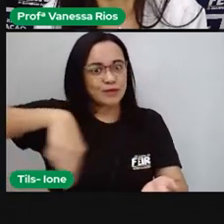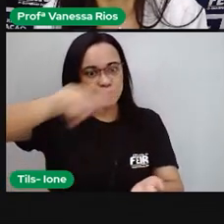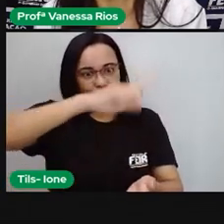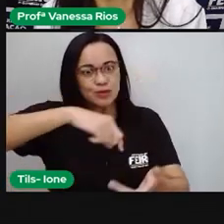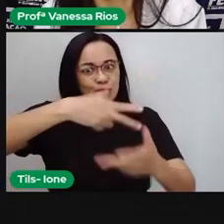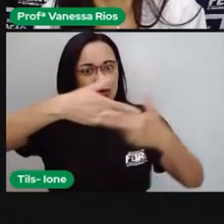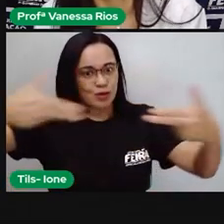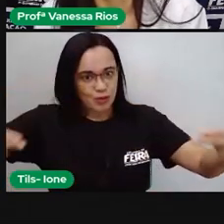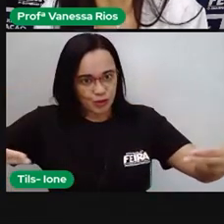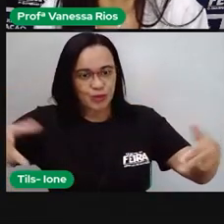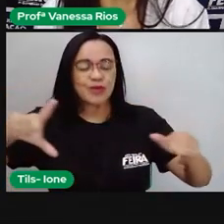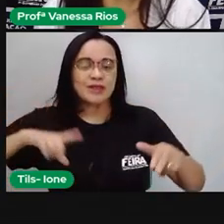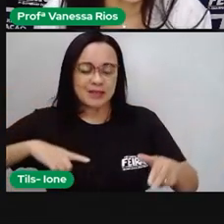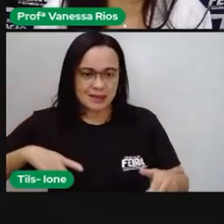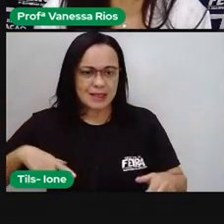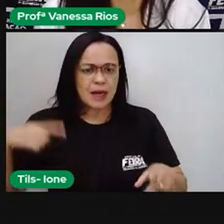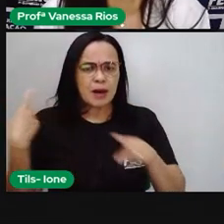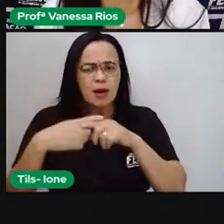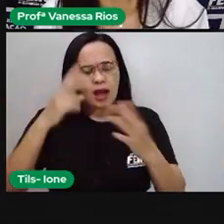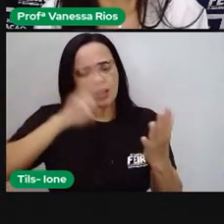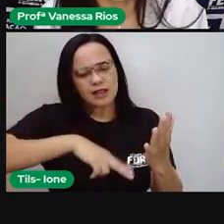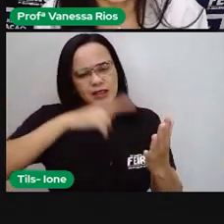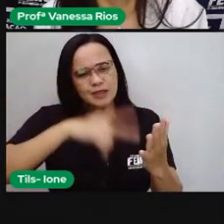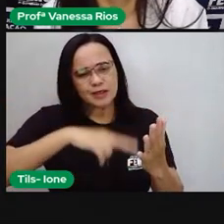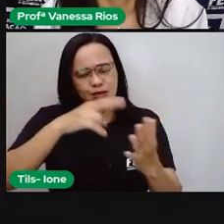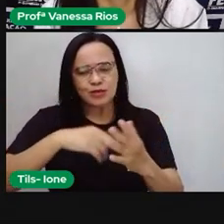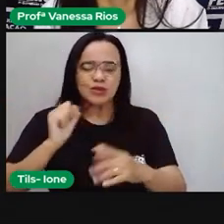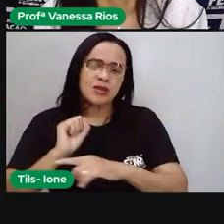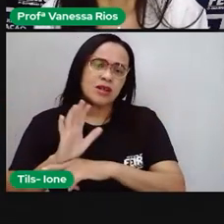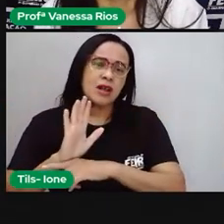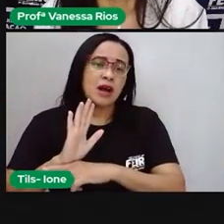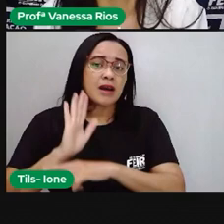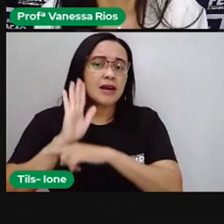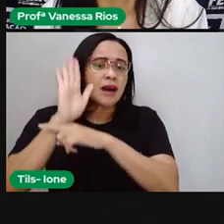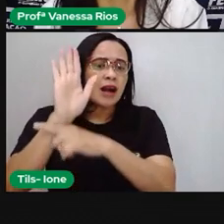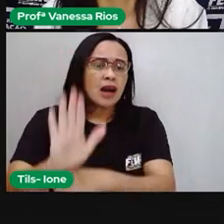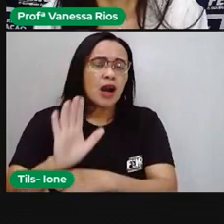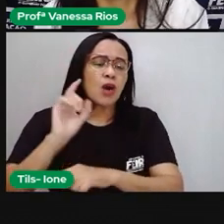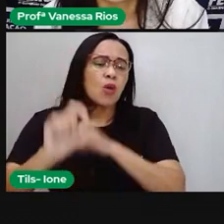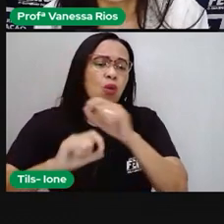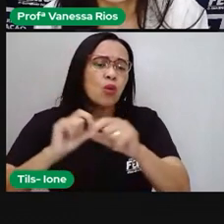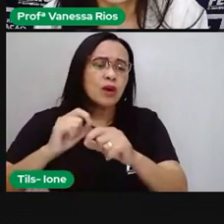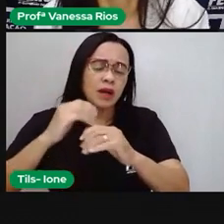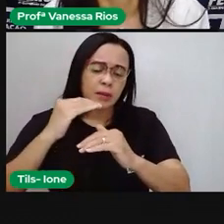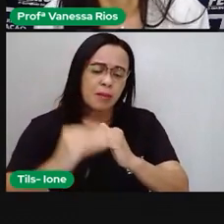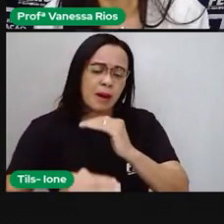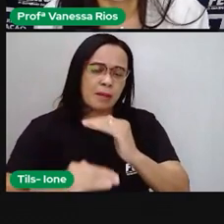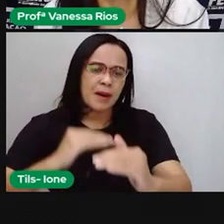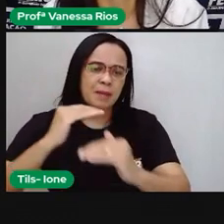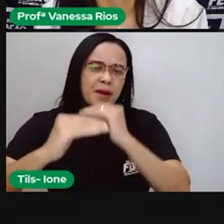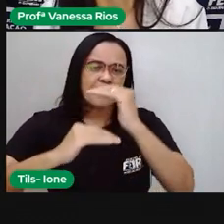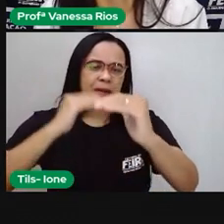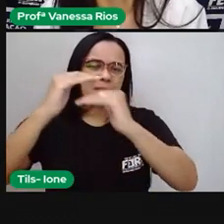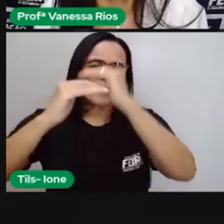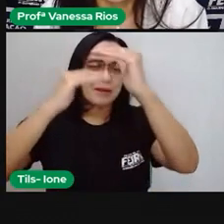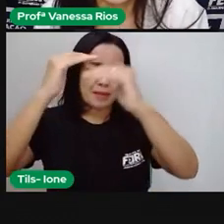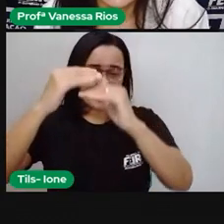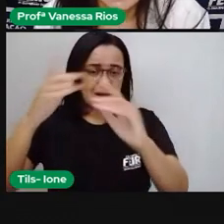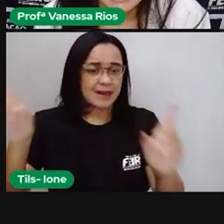enriquecimento pessoal, profissional, porque nos traz informação, nos traz